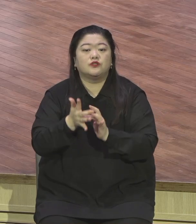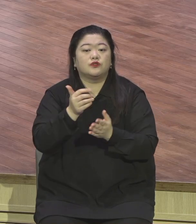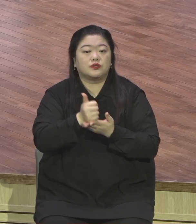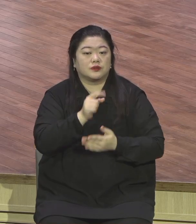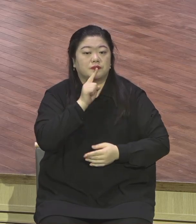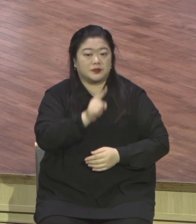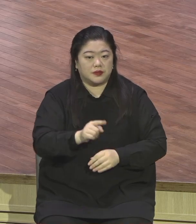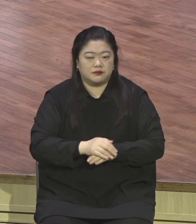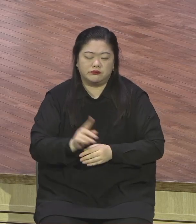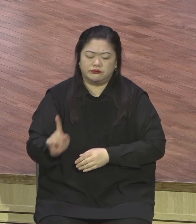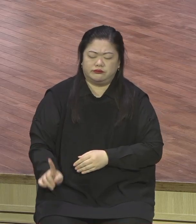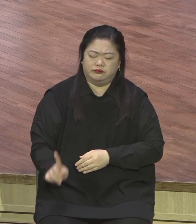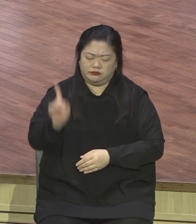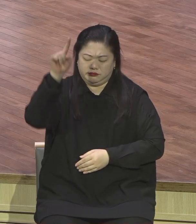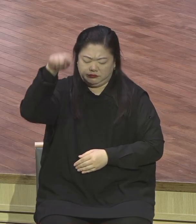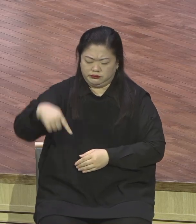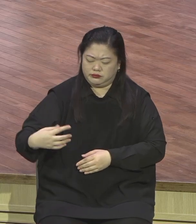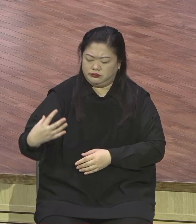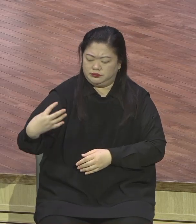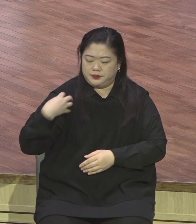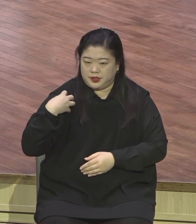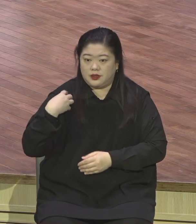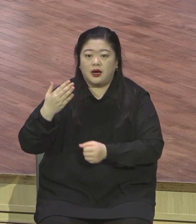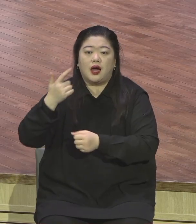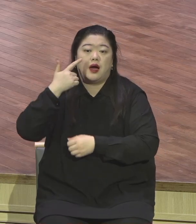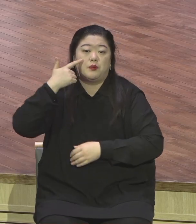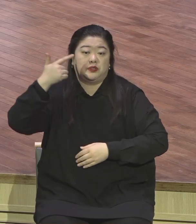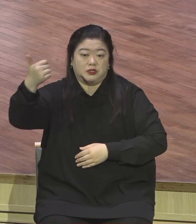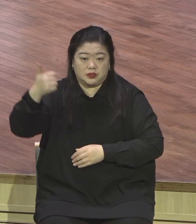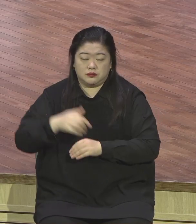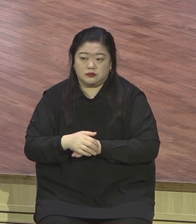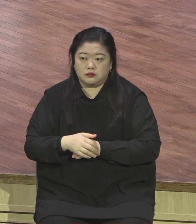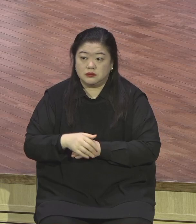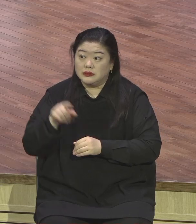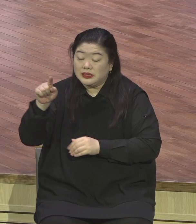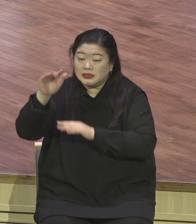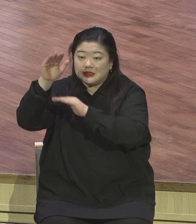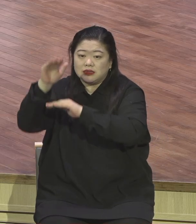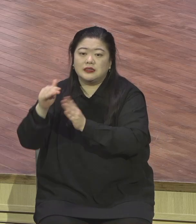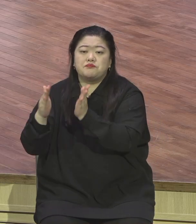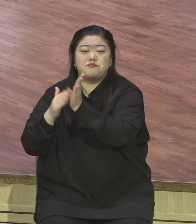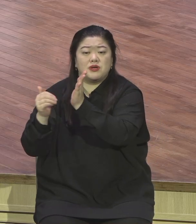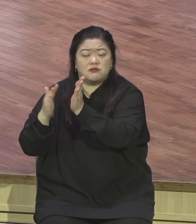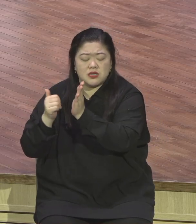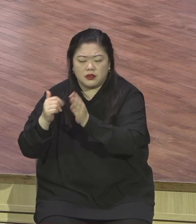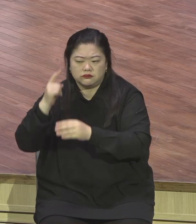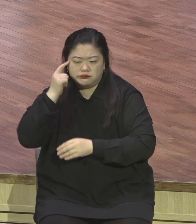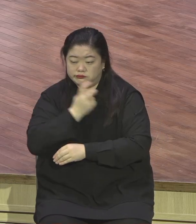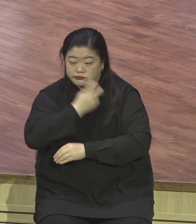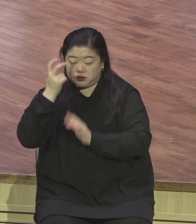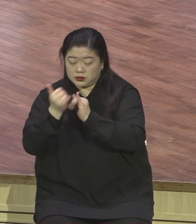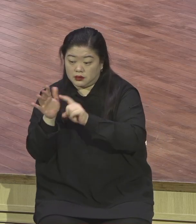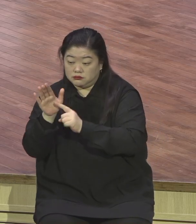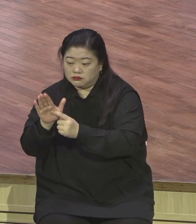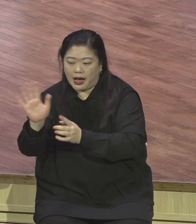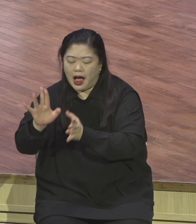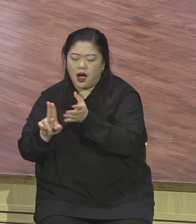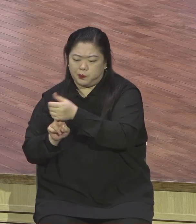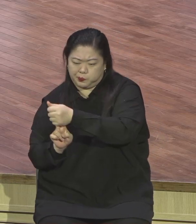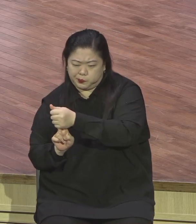주의신 아버지여 이것을 지혜롭고 설계있는 자들에게는 숨기시고 어린 아이들에게는 나타나심을 감사하나이다.